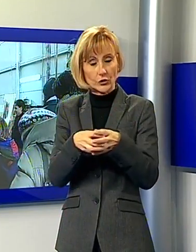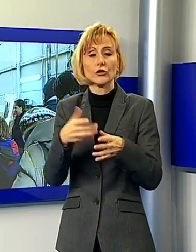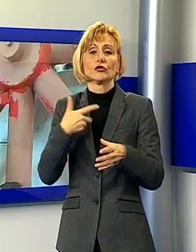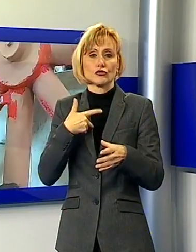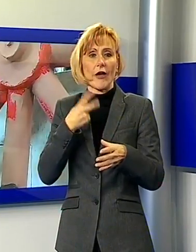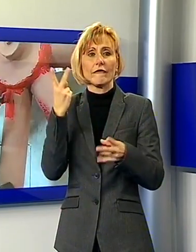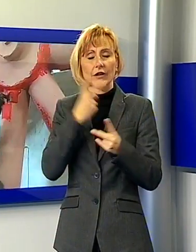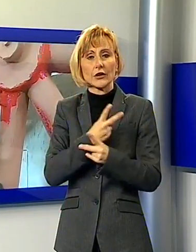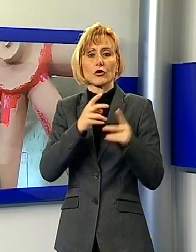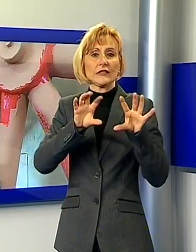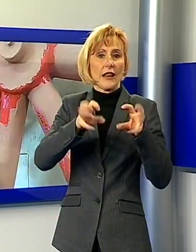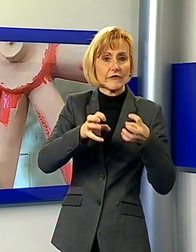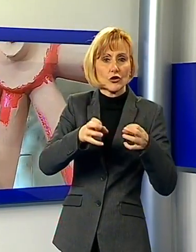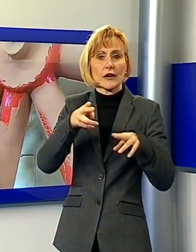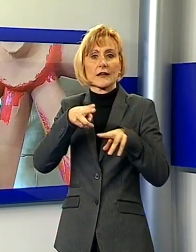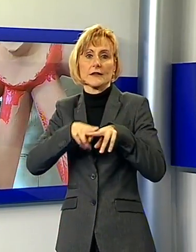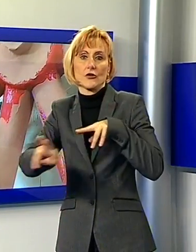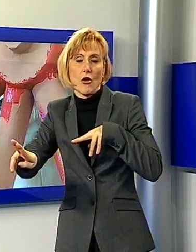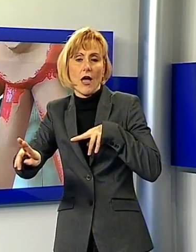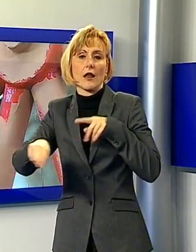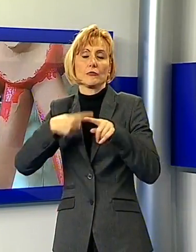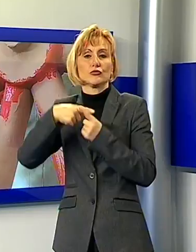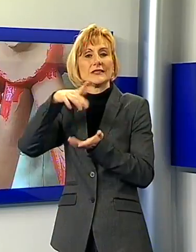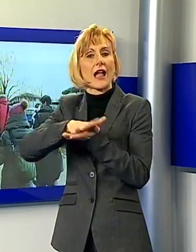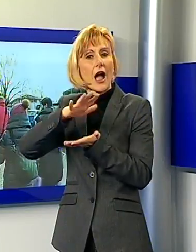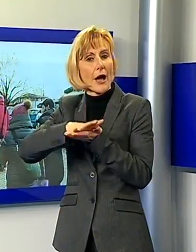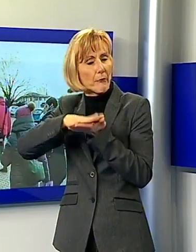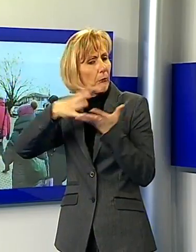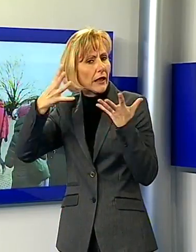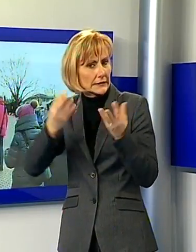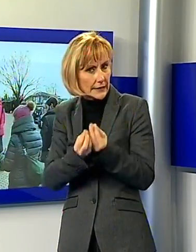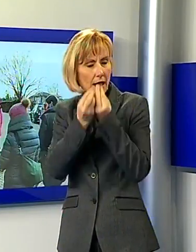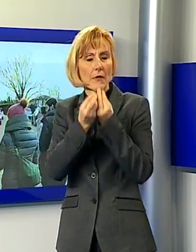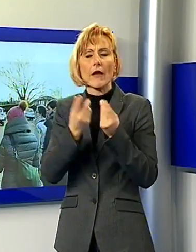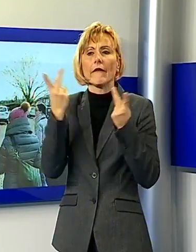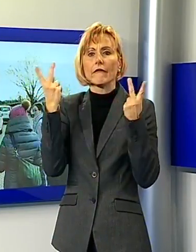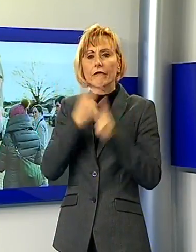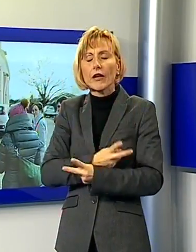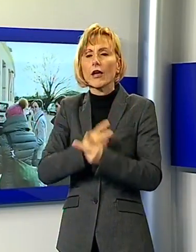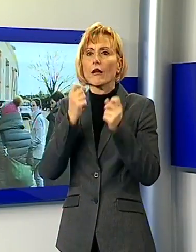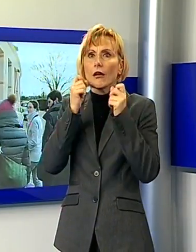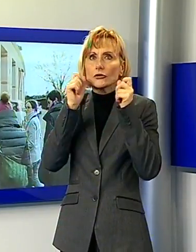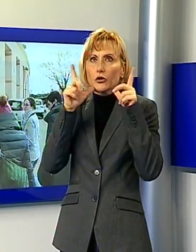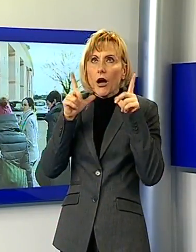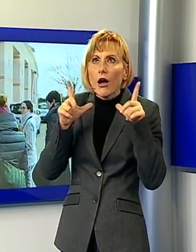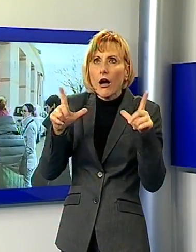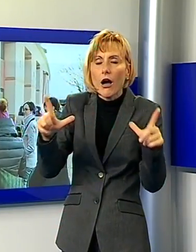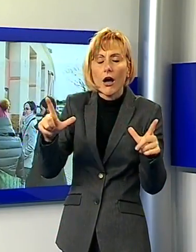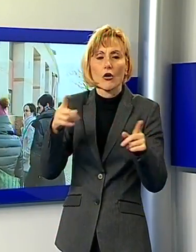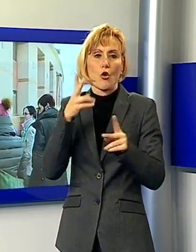televisive, nazionali e agenzie di stampa, ha mostrato grande stupore nel trovarsi di fronte alle costruzioni in via di ultimazione, sia